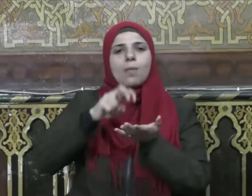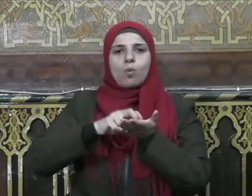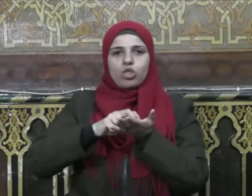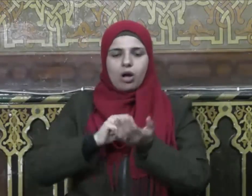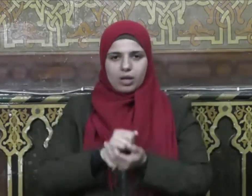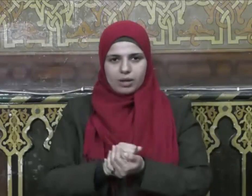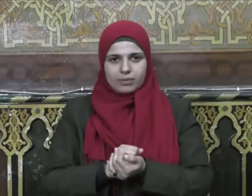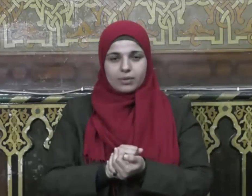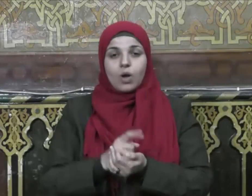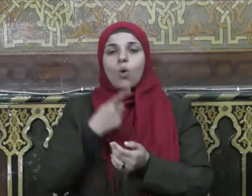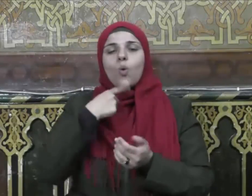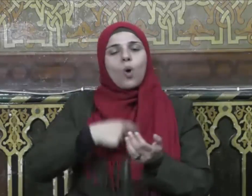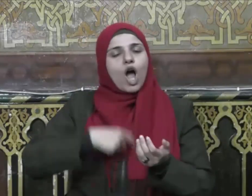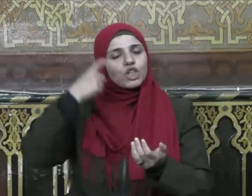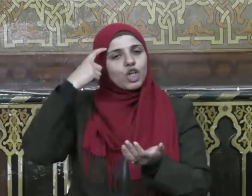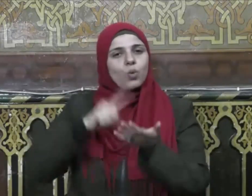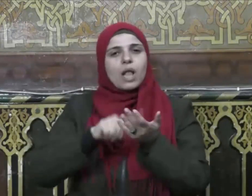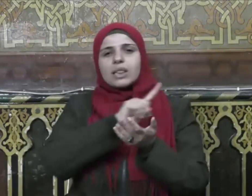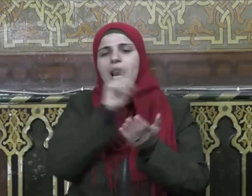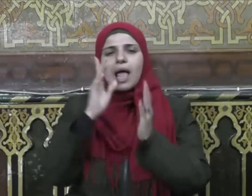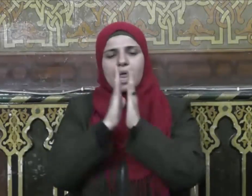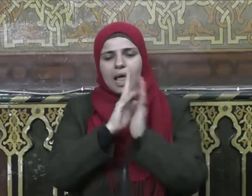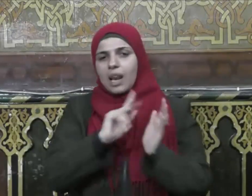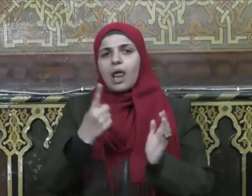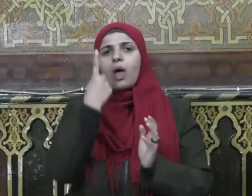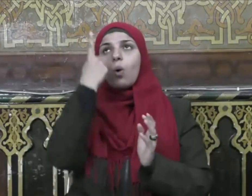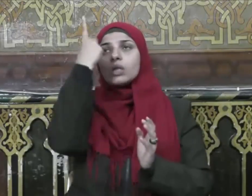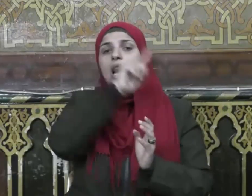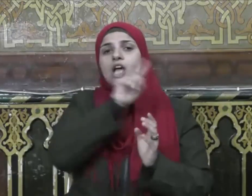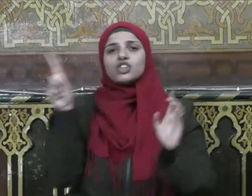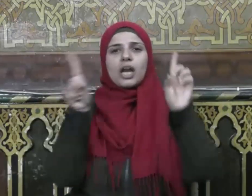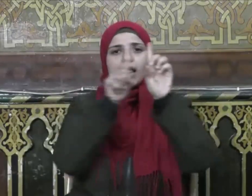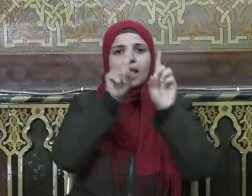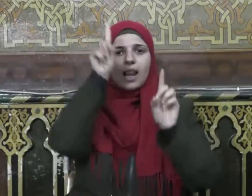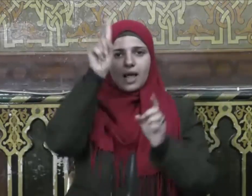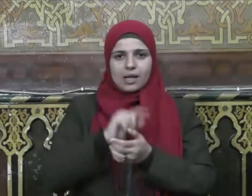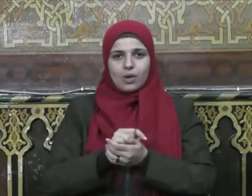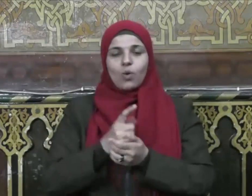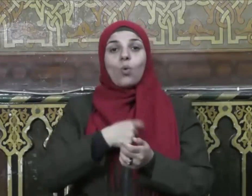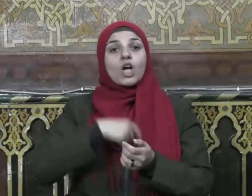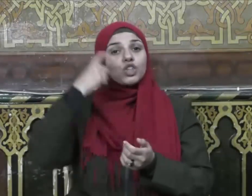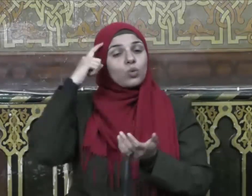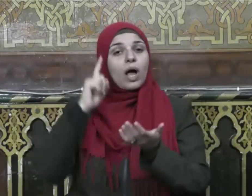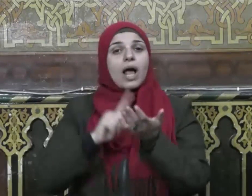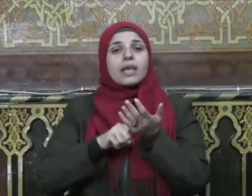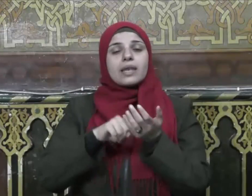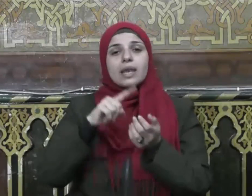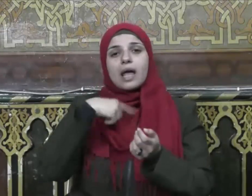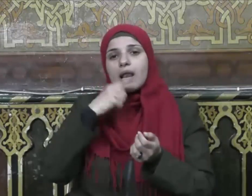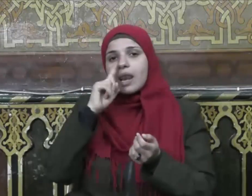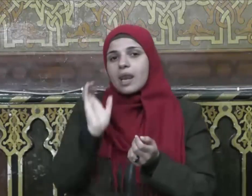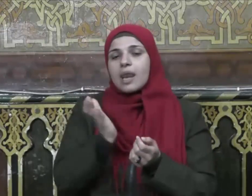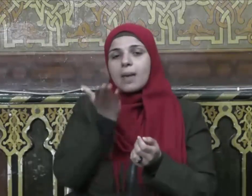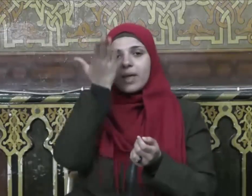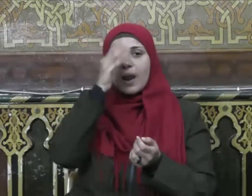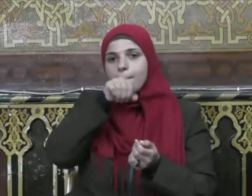وأشهد أن لا إله إلا الله وحده لا شريك له وأشهد أن سيدنا ونبينا